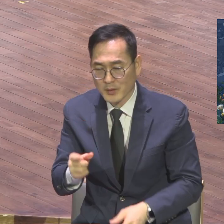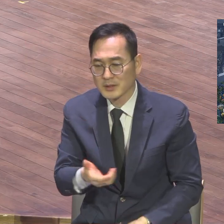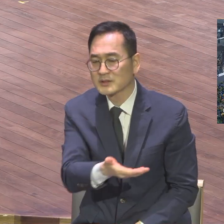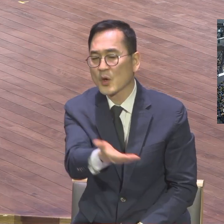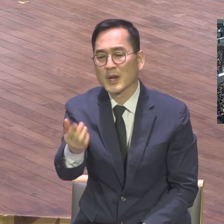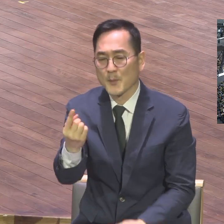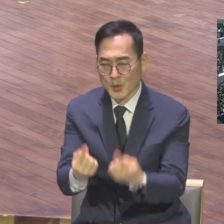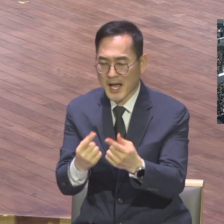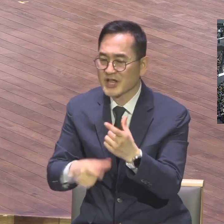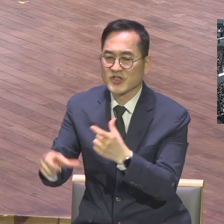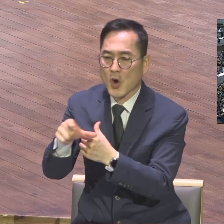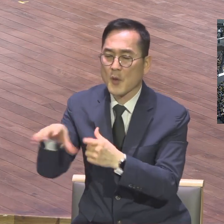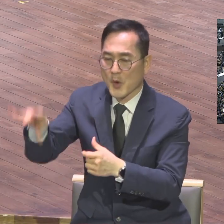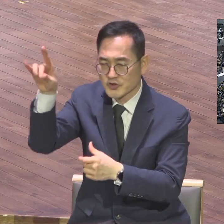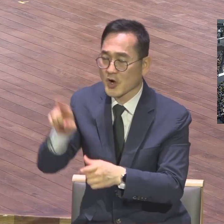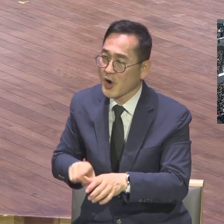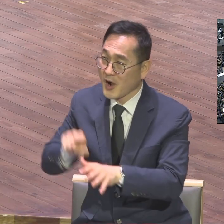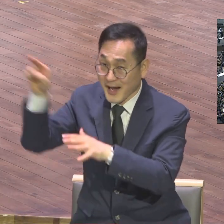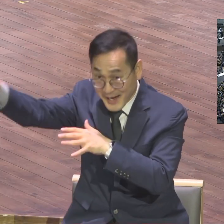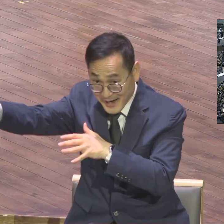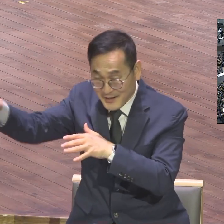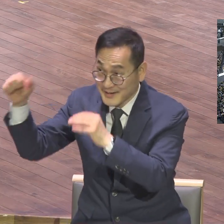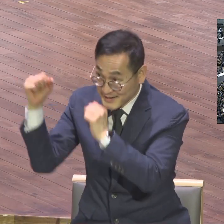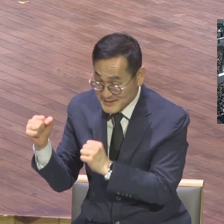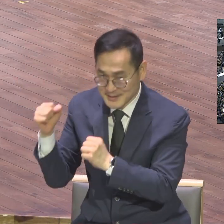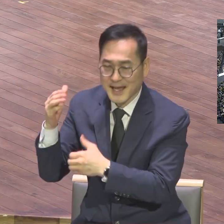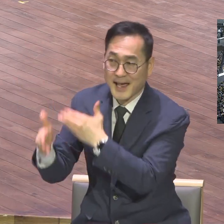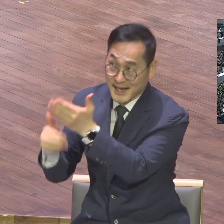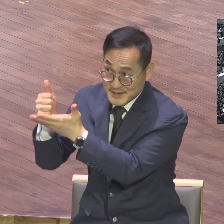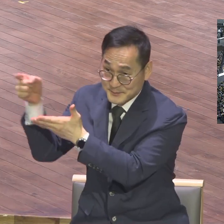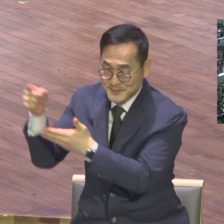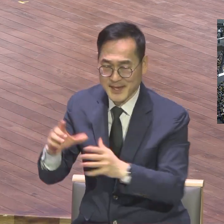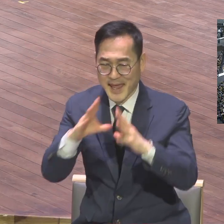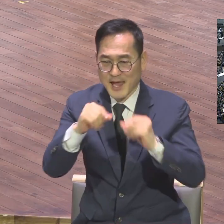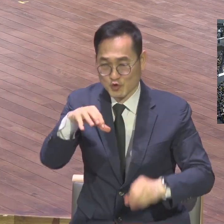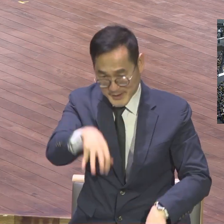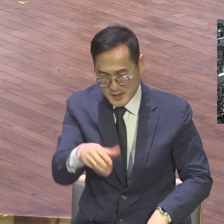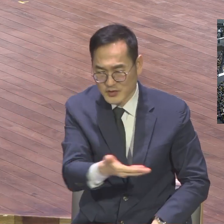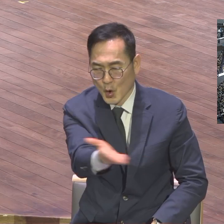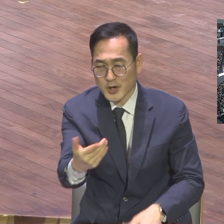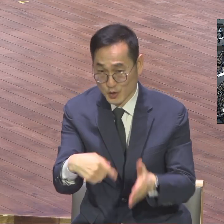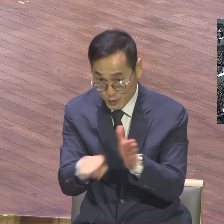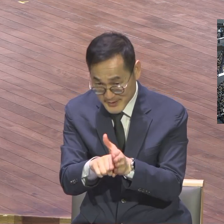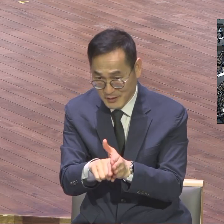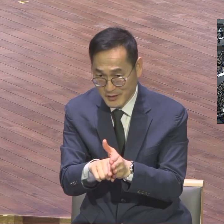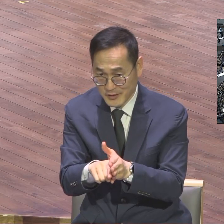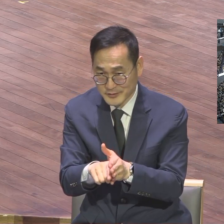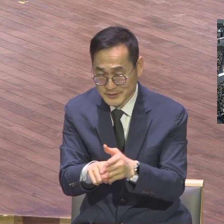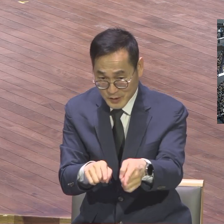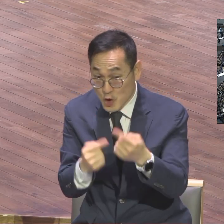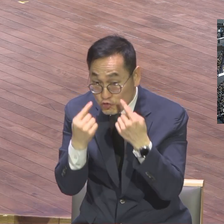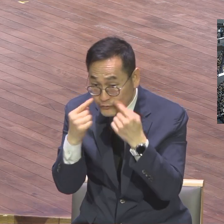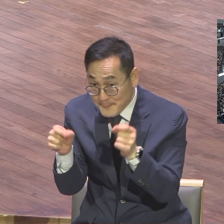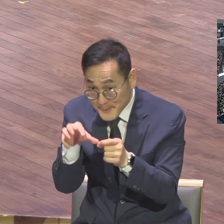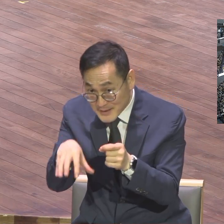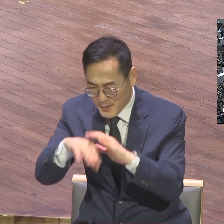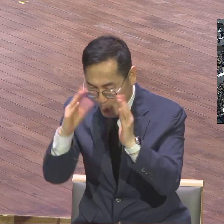먼저 가시는 너희 하나님 여호와께서 애국에서 너희를 위하여 너희 목전에서 모든 일을 행하신 것 같이